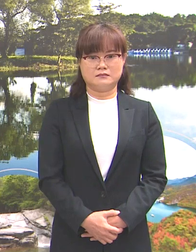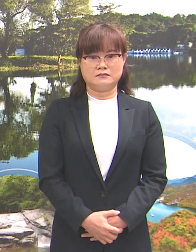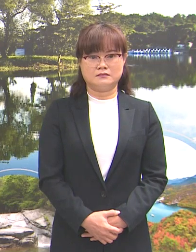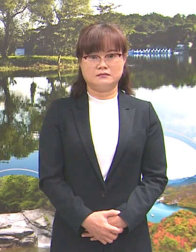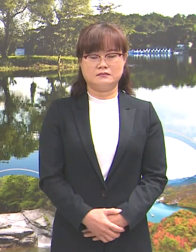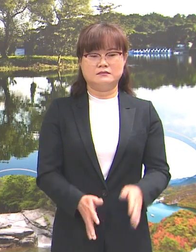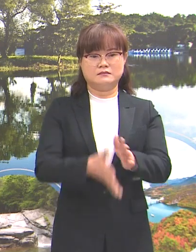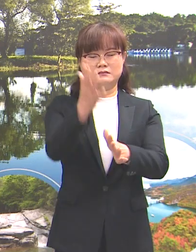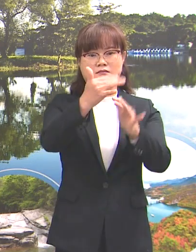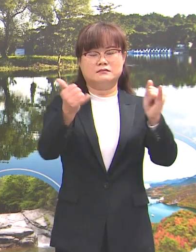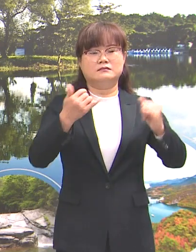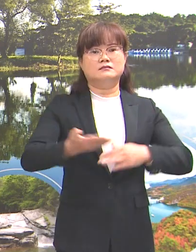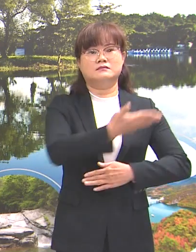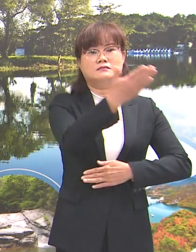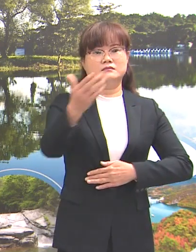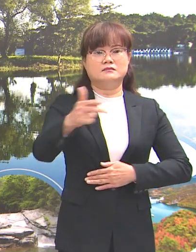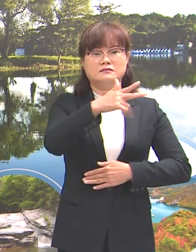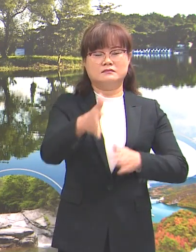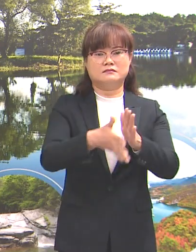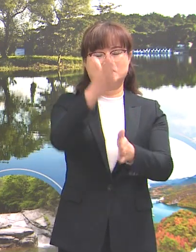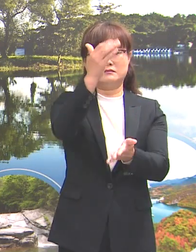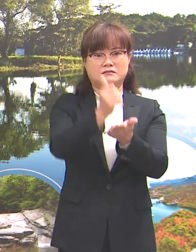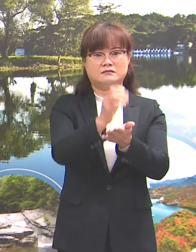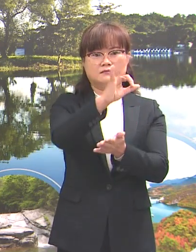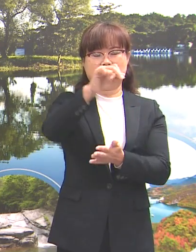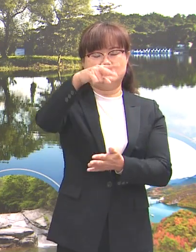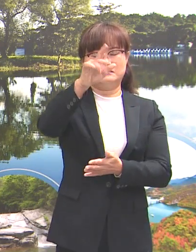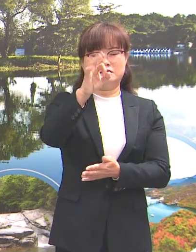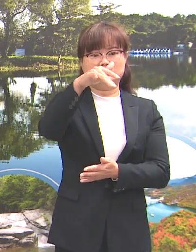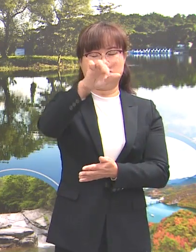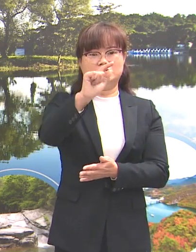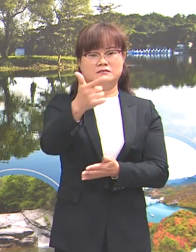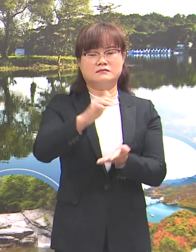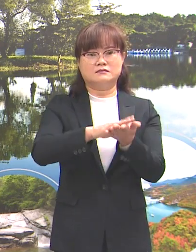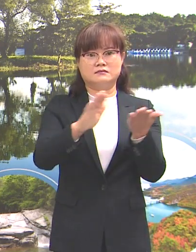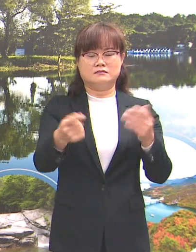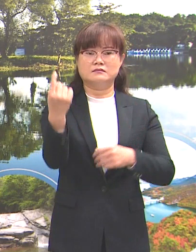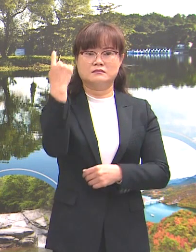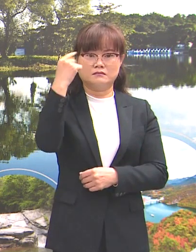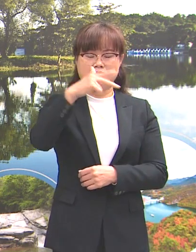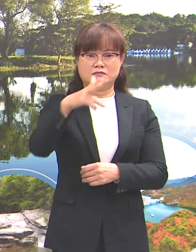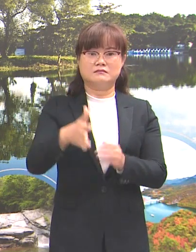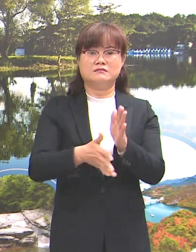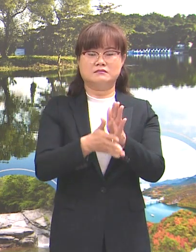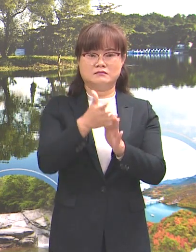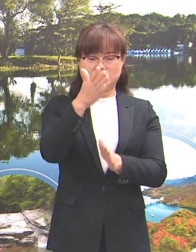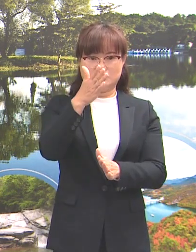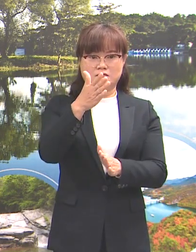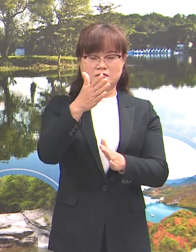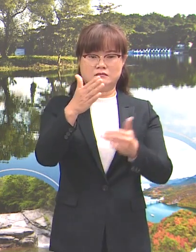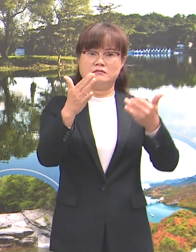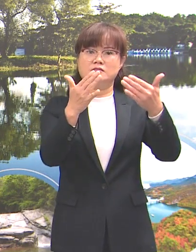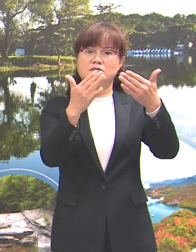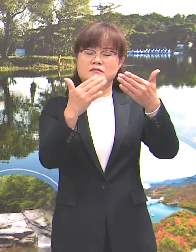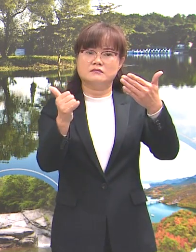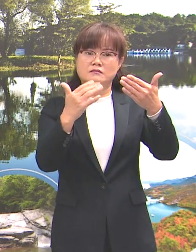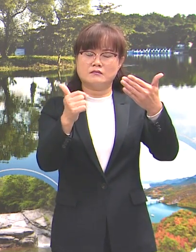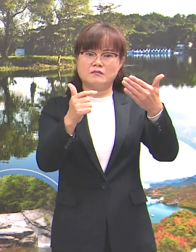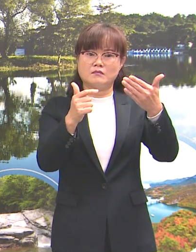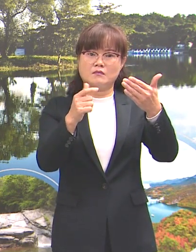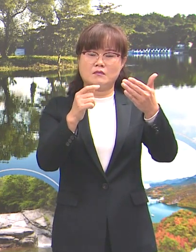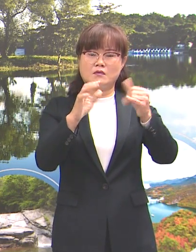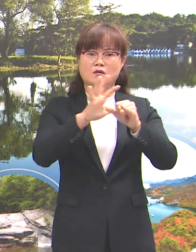시민 여러분 제천시장 이상천입니다. 어제 제천시는 9명의 확진자가